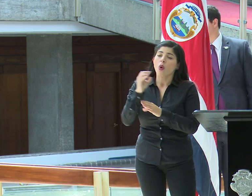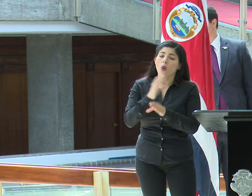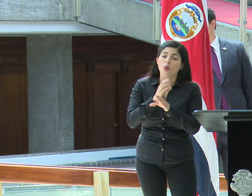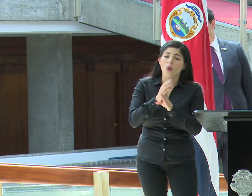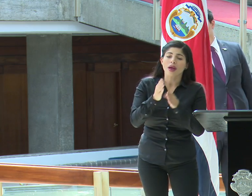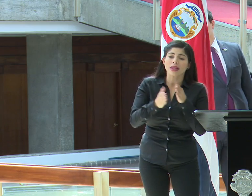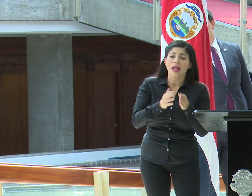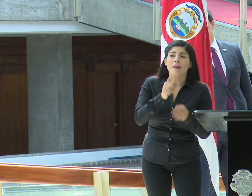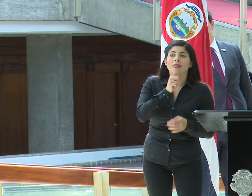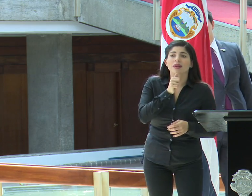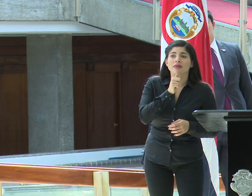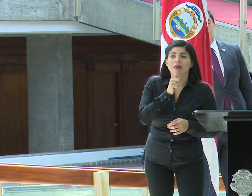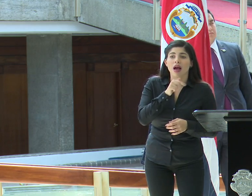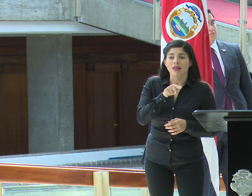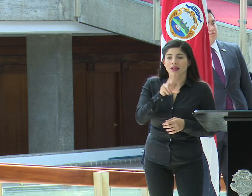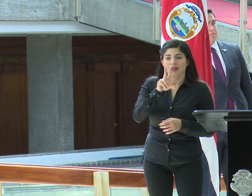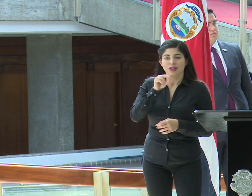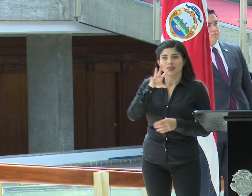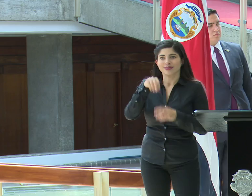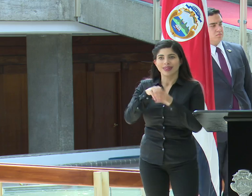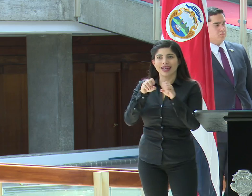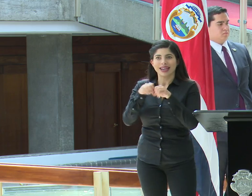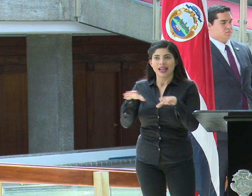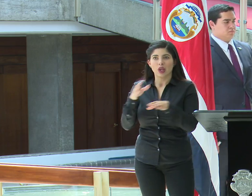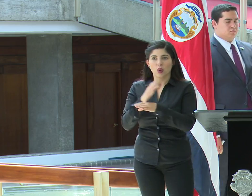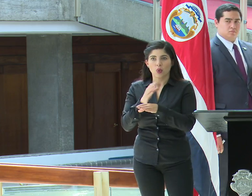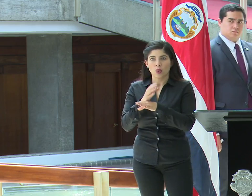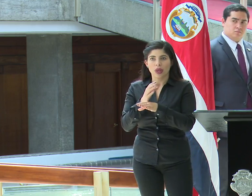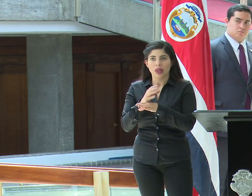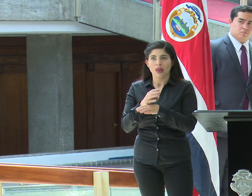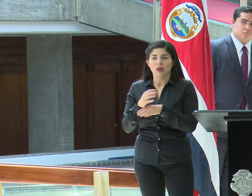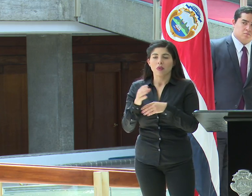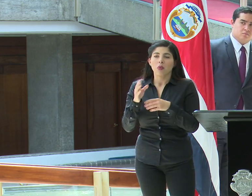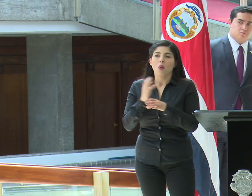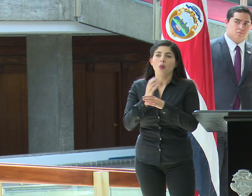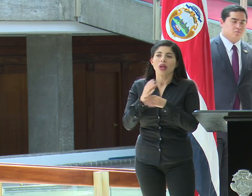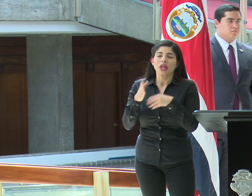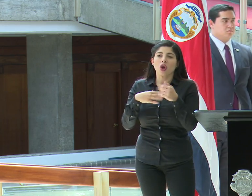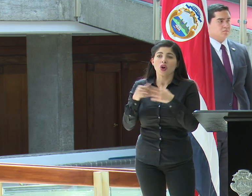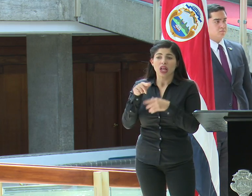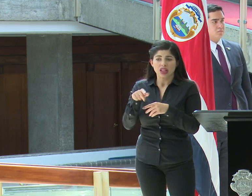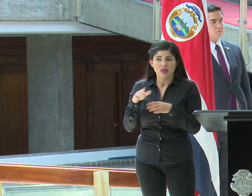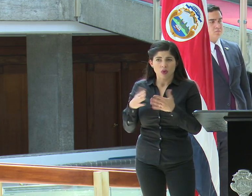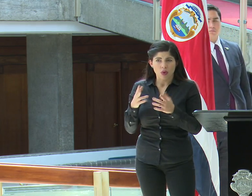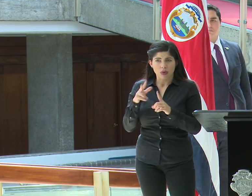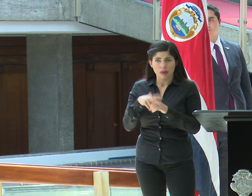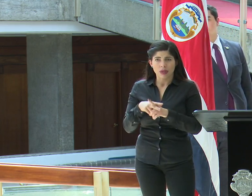privadas que no están dentro de la red de cuido, una guardería particular. Esas serían mis dos consultas.